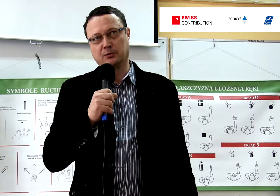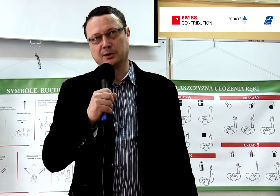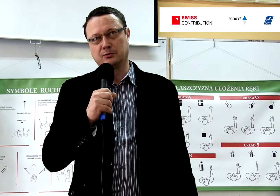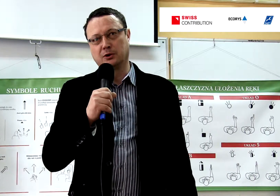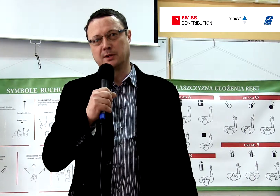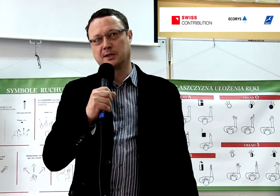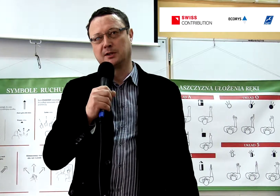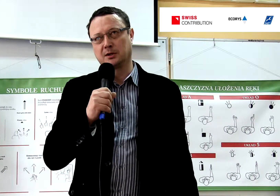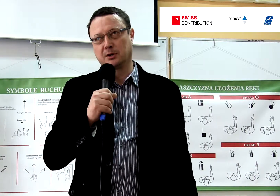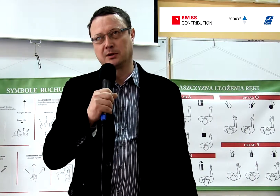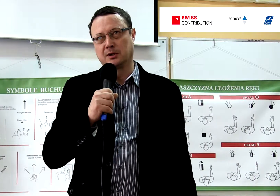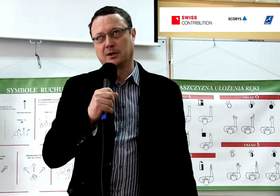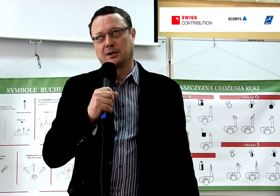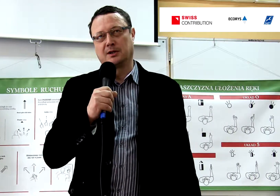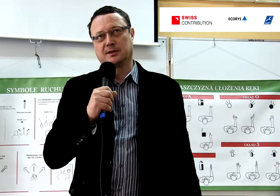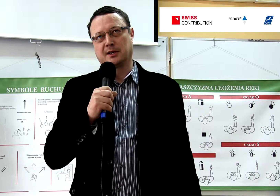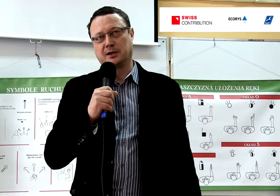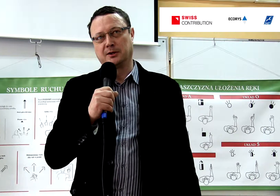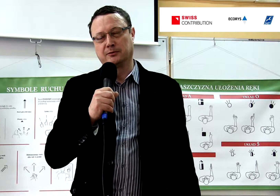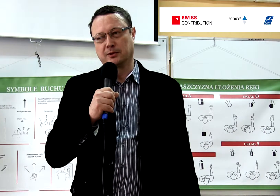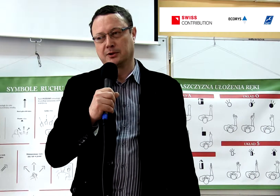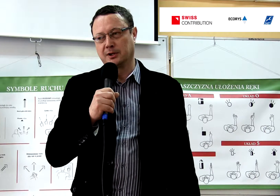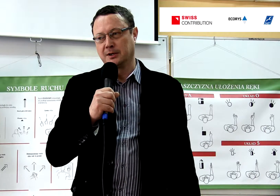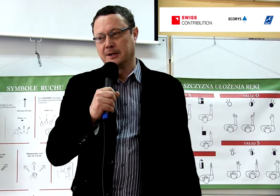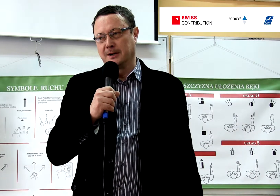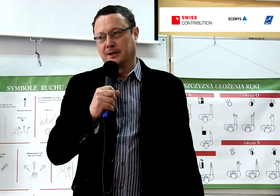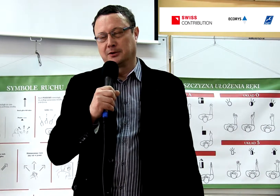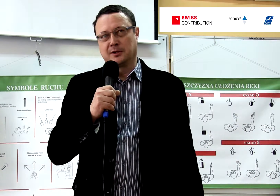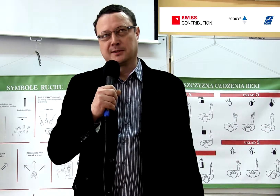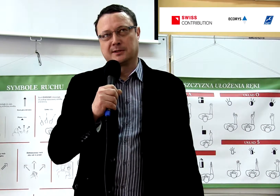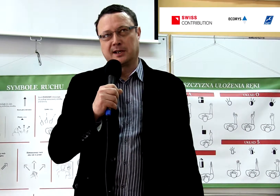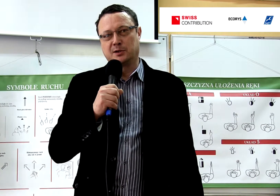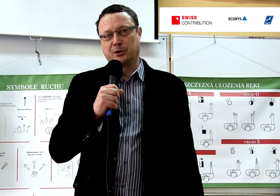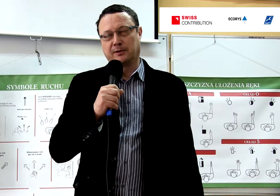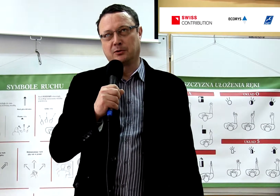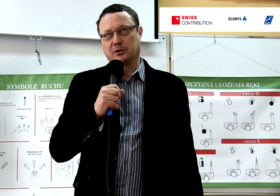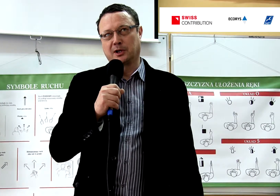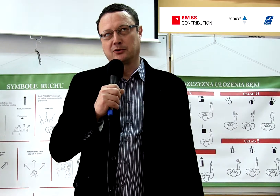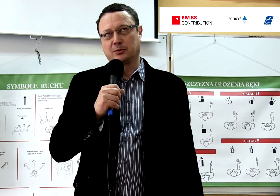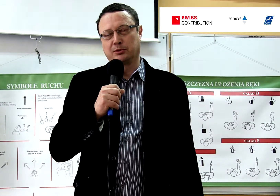Lucyny Długołęskiej na temat SciRatingu właśnie. To nas zainspirowało do tego, żeby